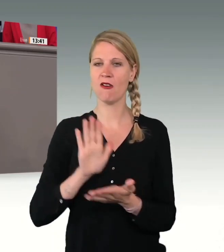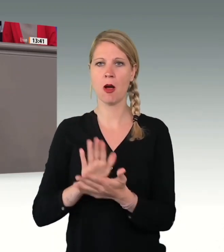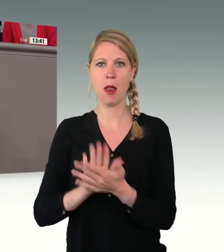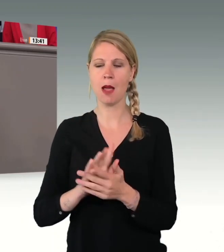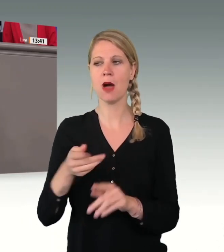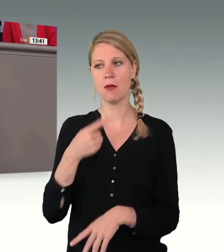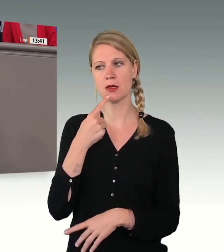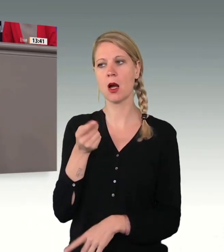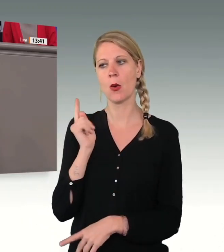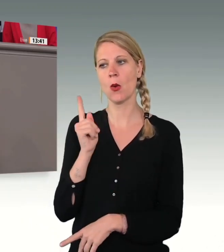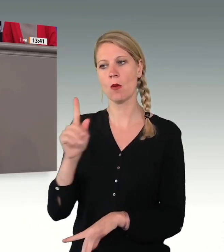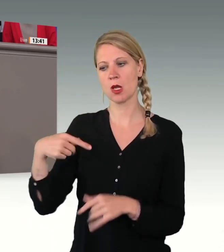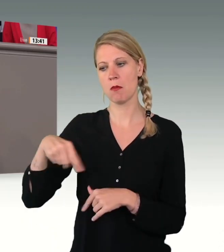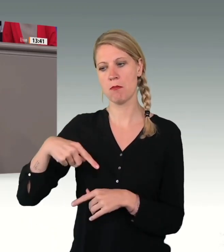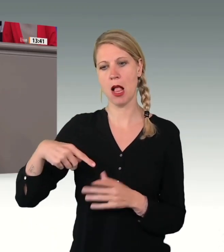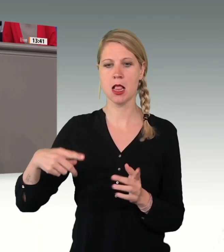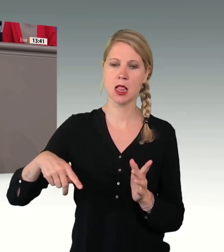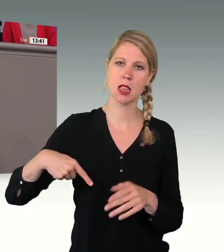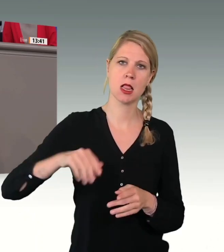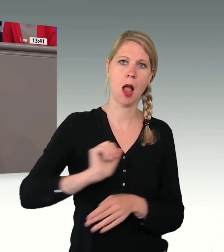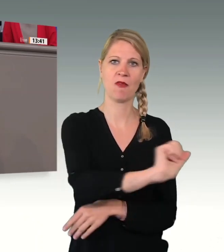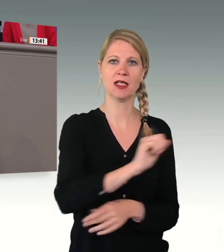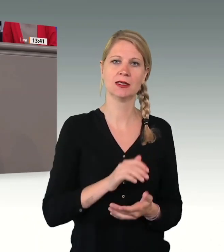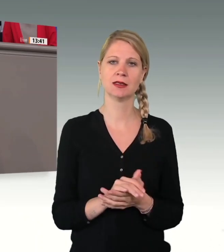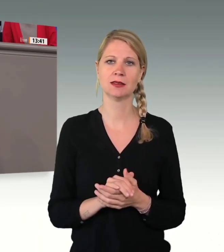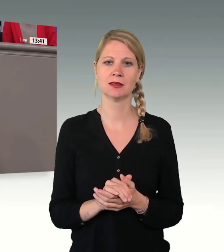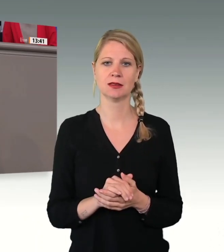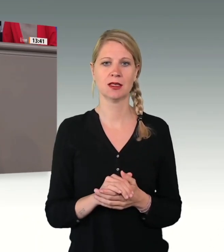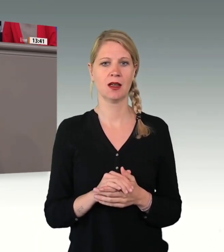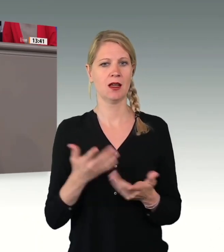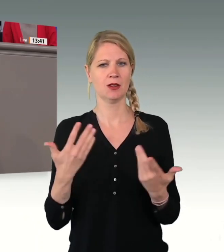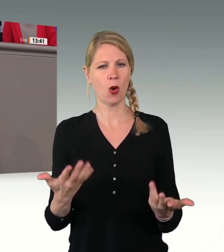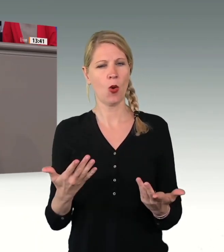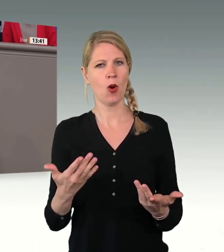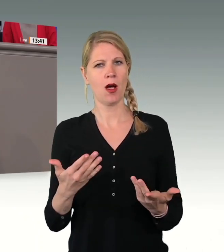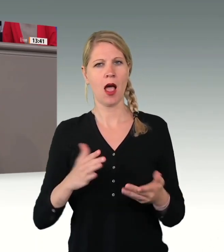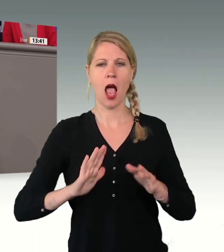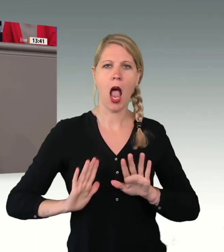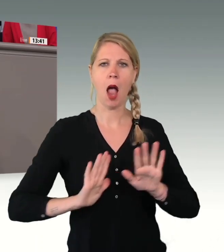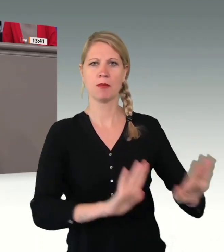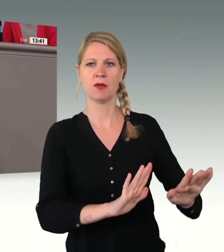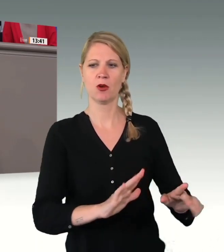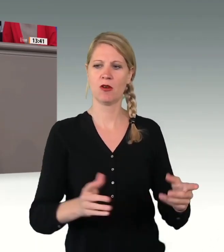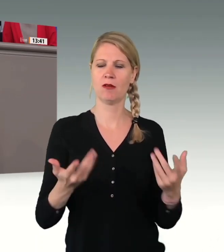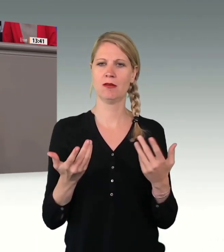auszureisen. Nachtabschiebung, Fesselung, Polizeigewalt, all das kommt systematisch vor. Das ist nicht nur